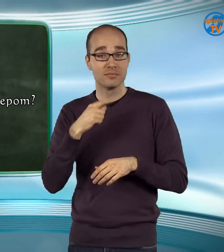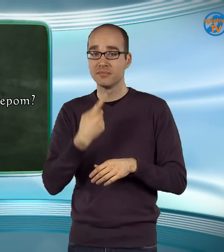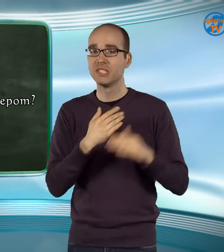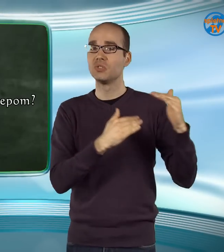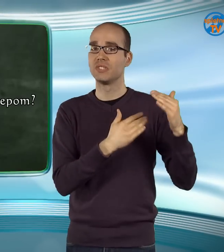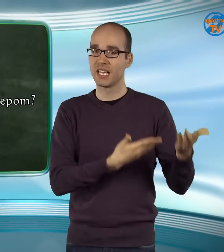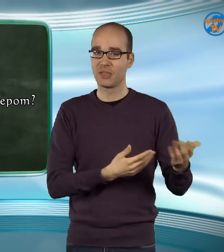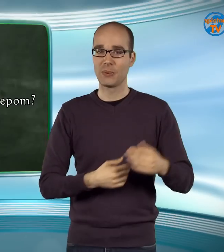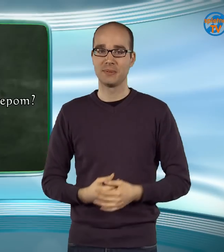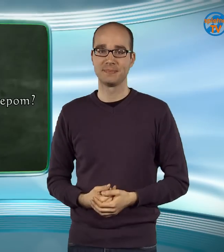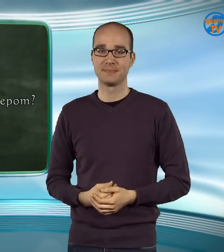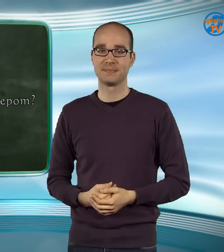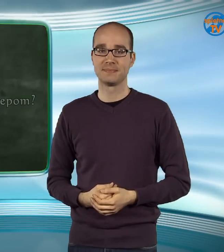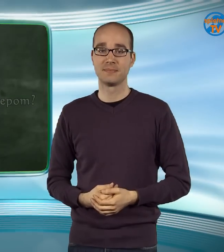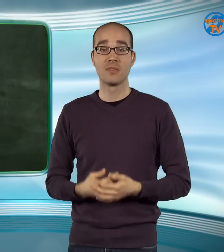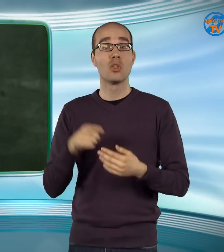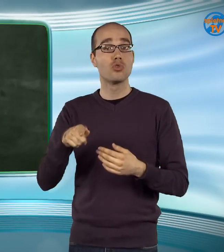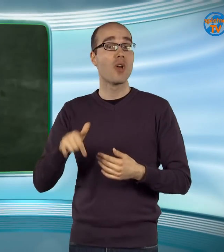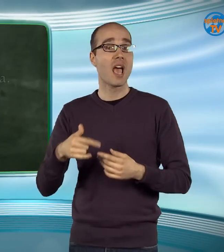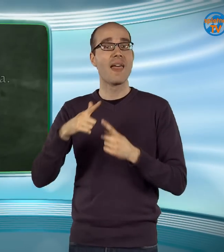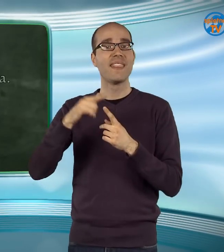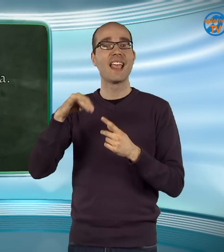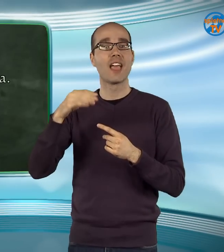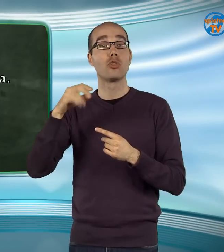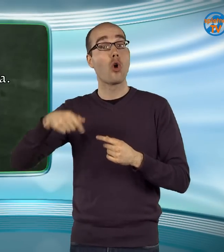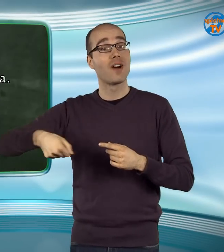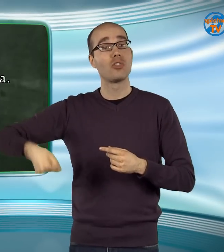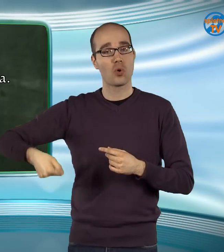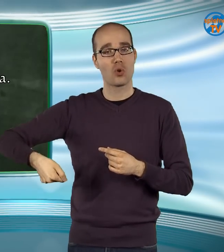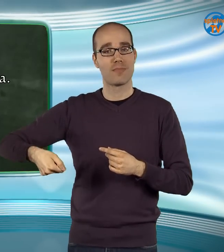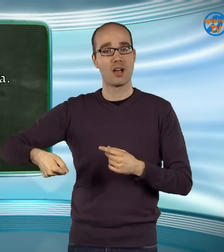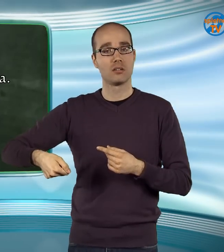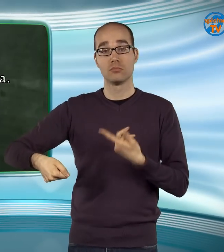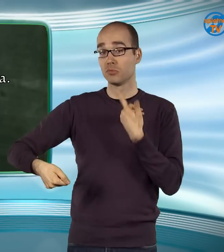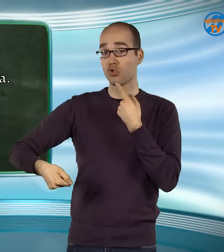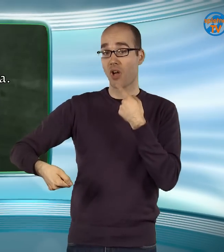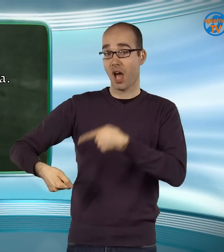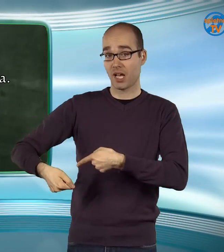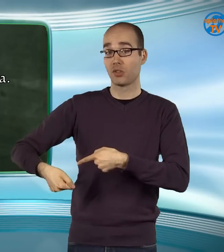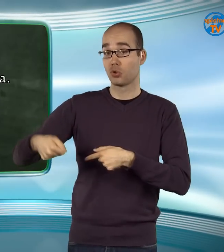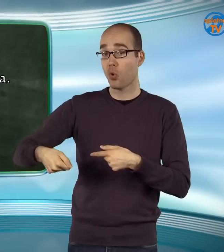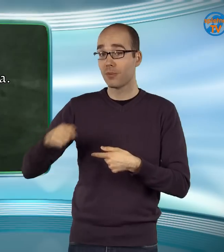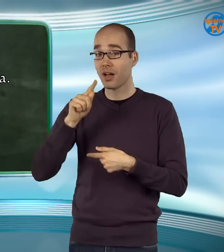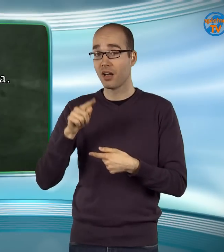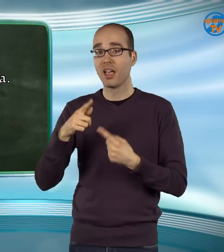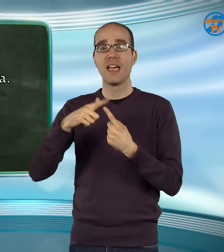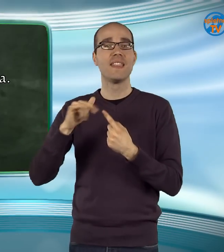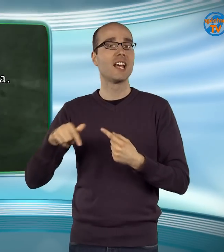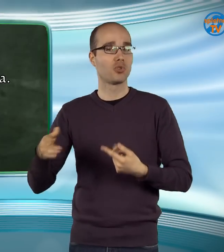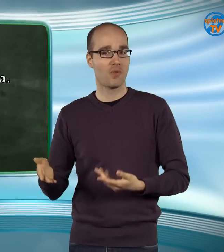Sosedov. To je Tinetova torba. Čigava je ta torba? Tinetova.